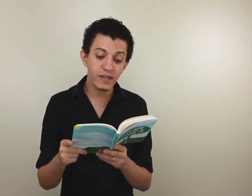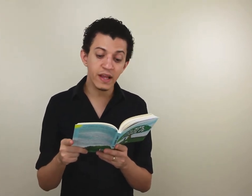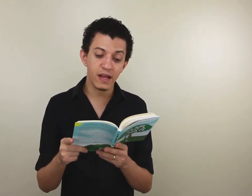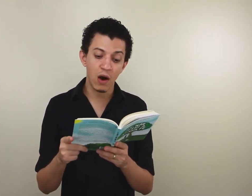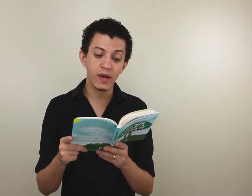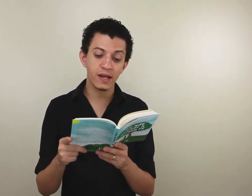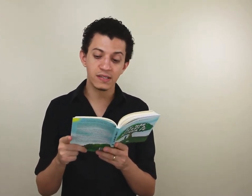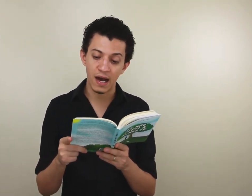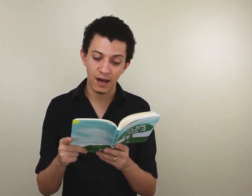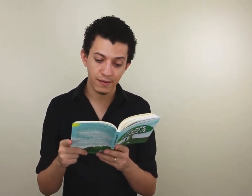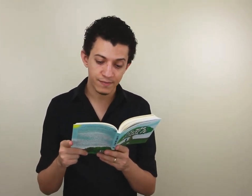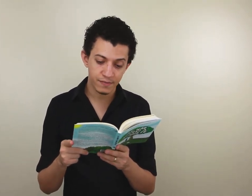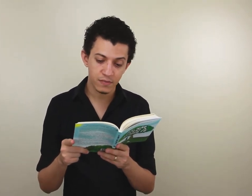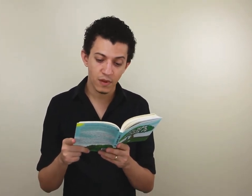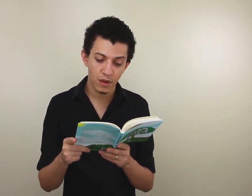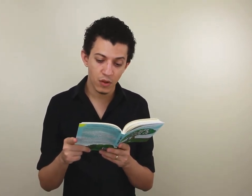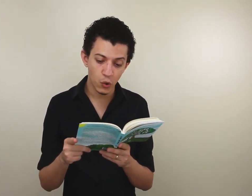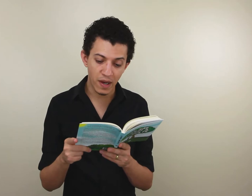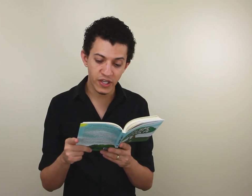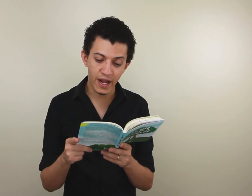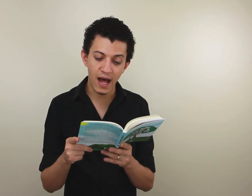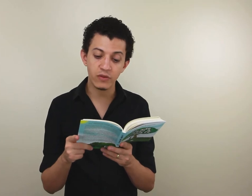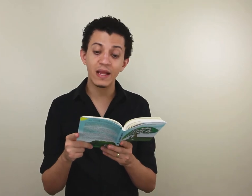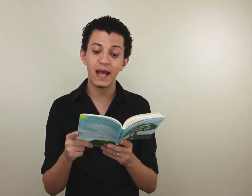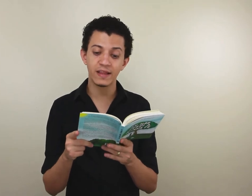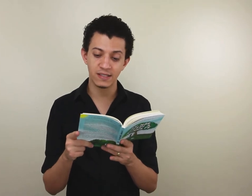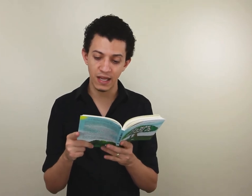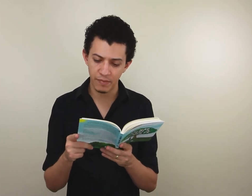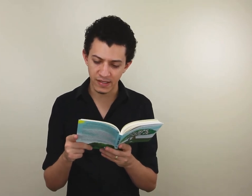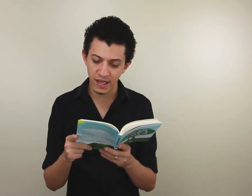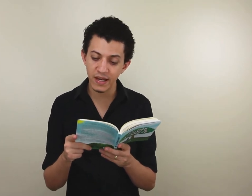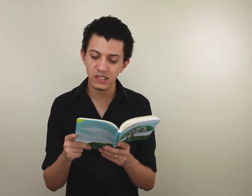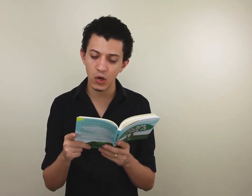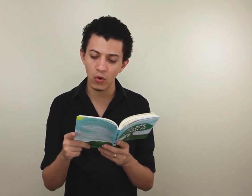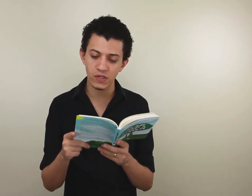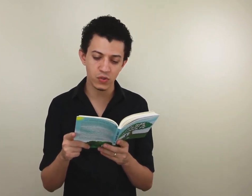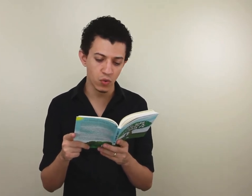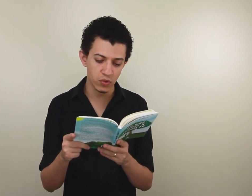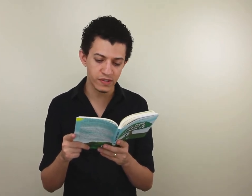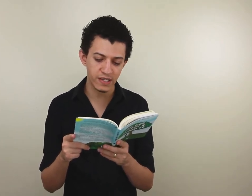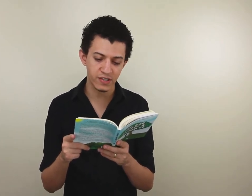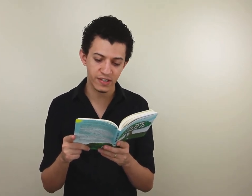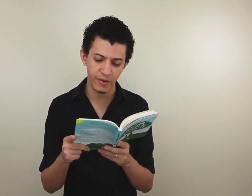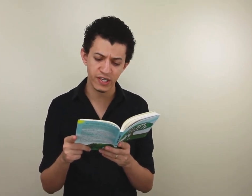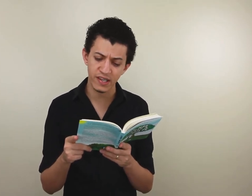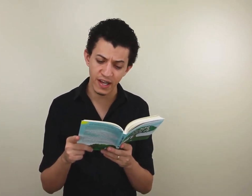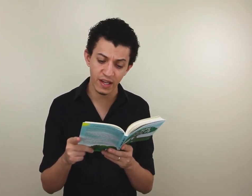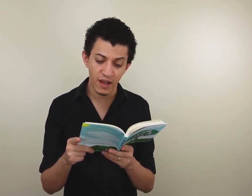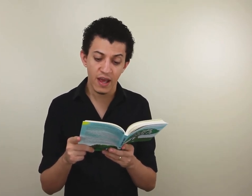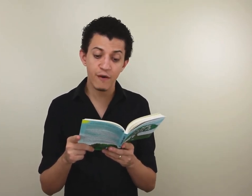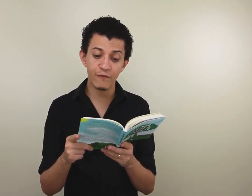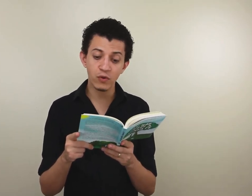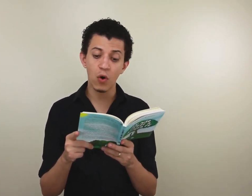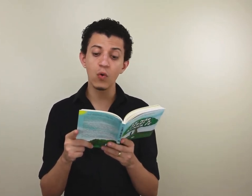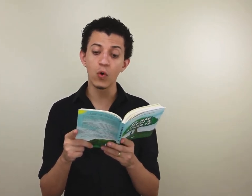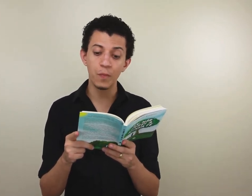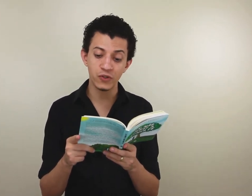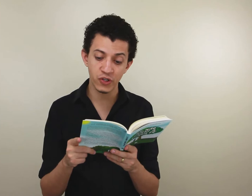Ao ingressar no bacharelado em Letras Libras, iniciou os estudos desse sistema de escrita e fundou um grupo de